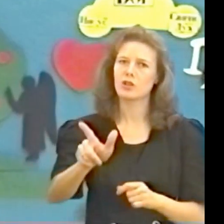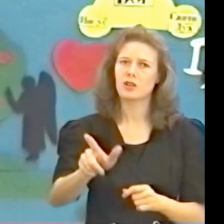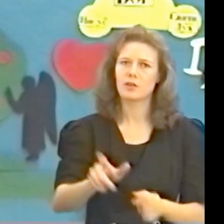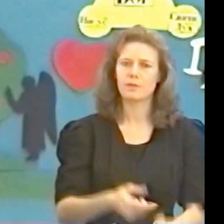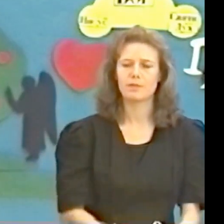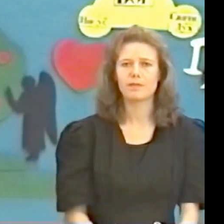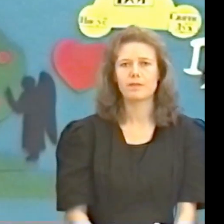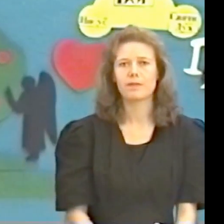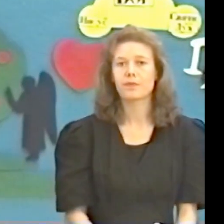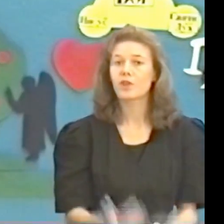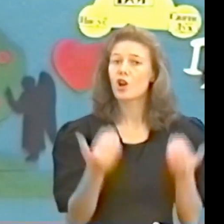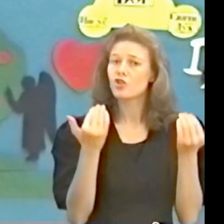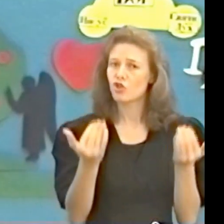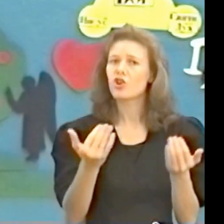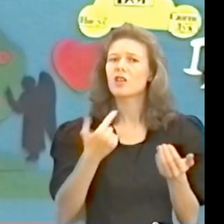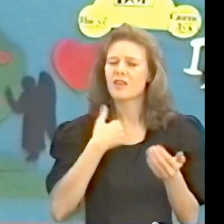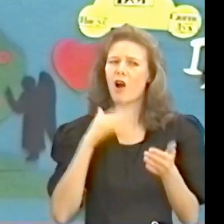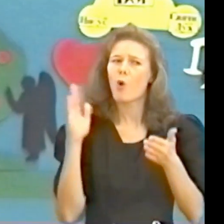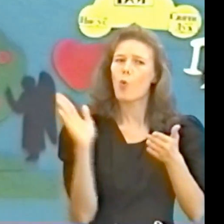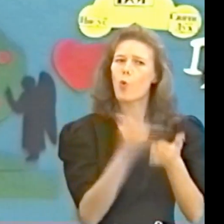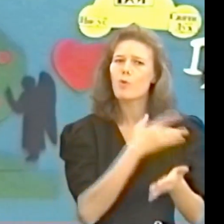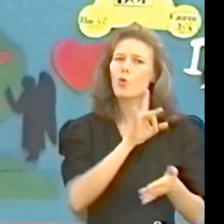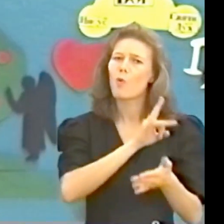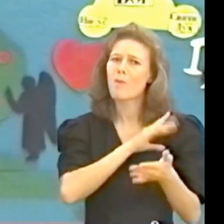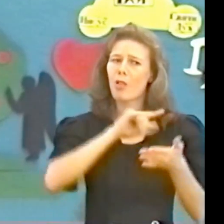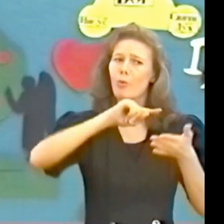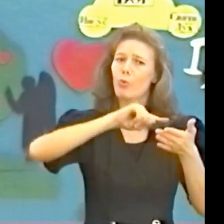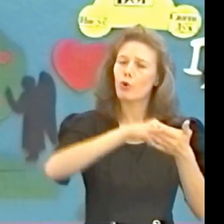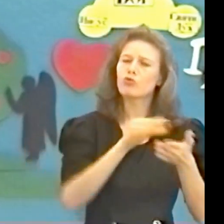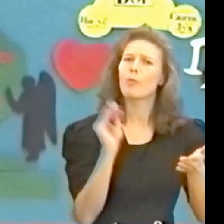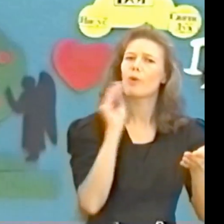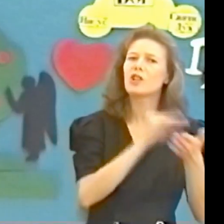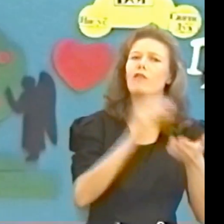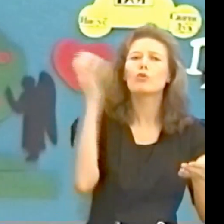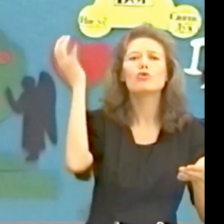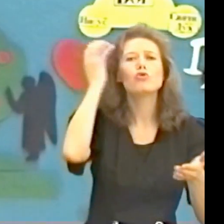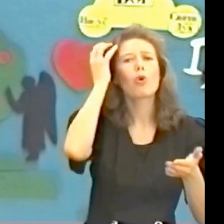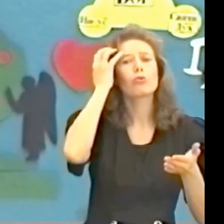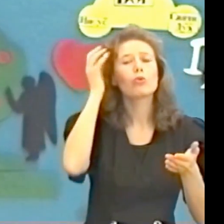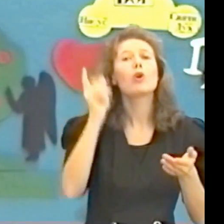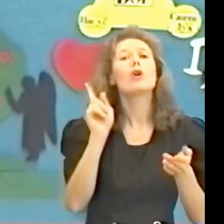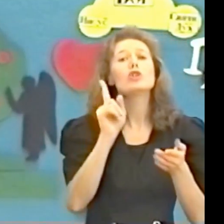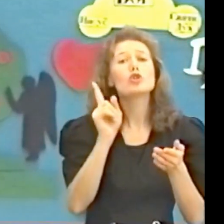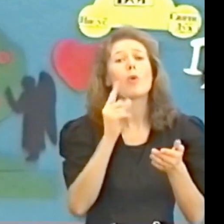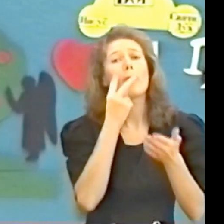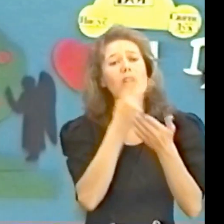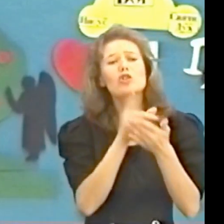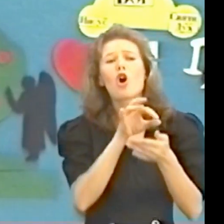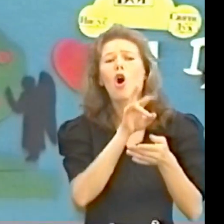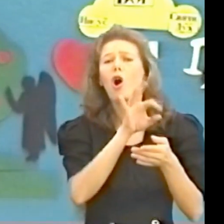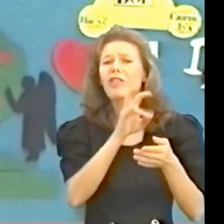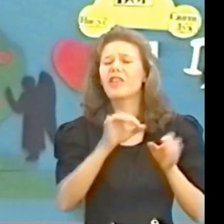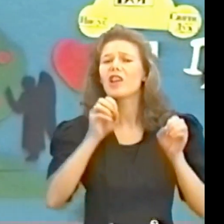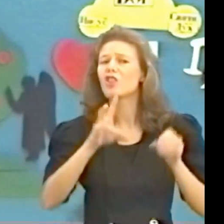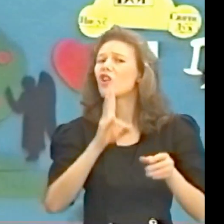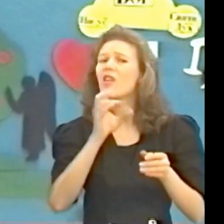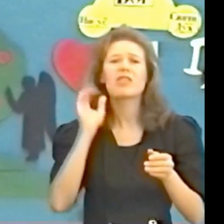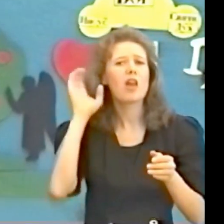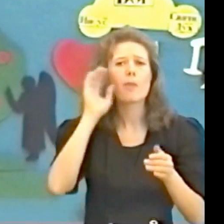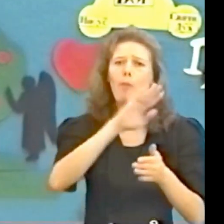сейчас я уберу белую точку и поставлю черную чтобы показать что они решили не повиноваться богу и теперь более